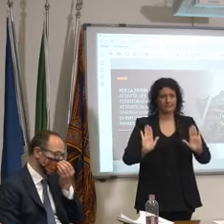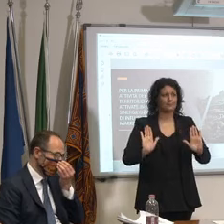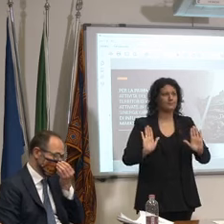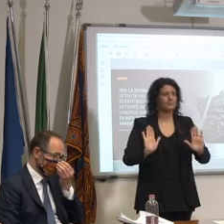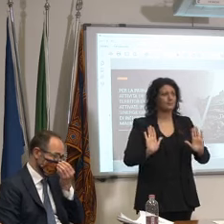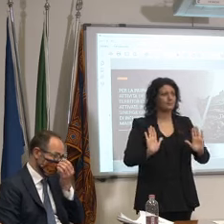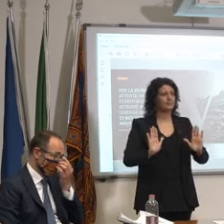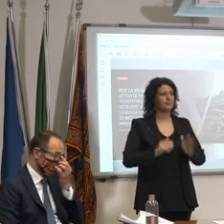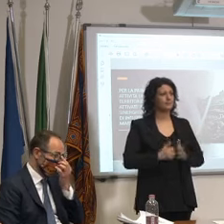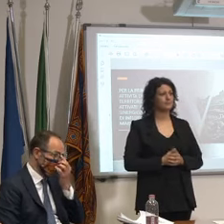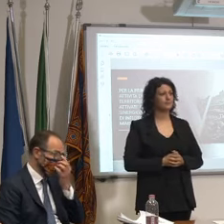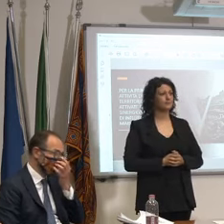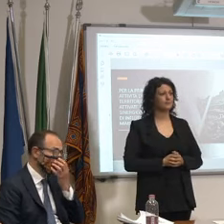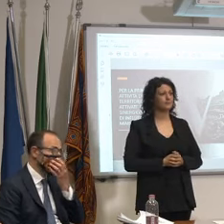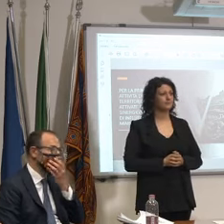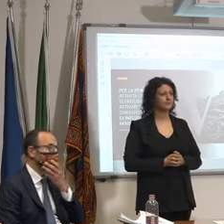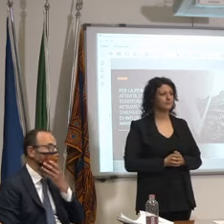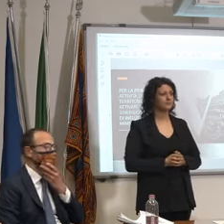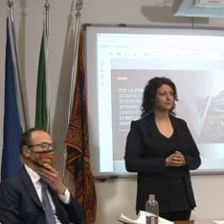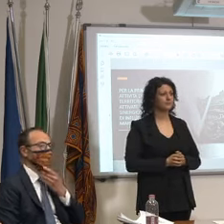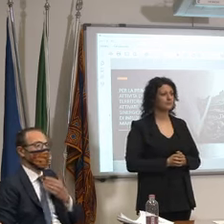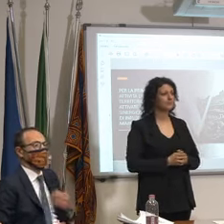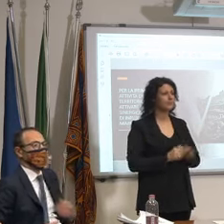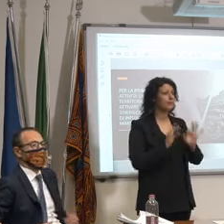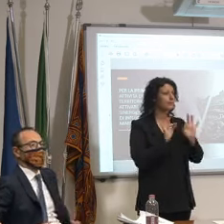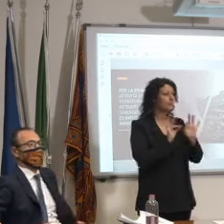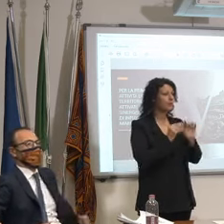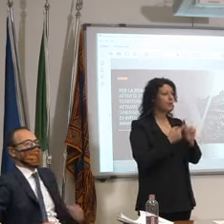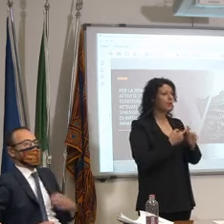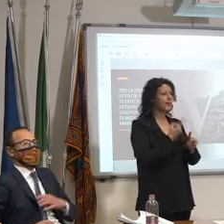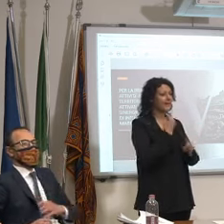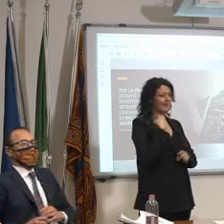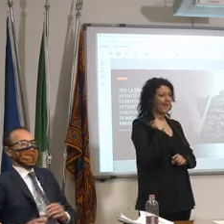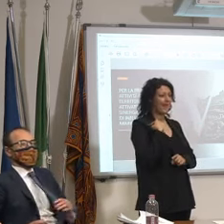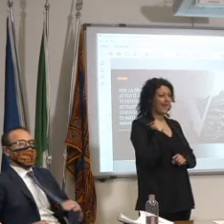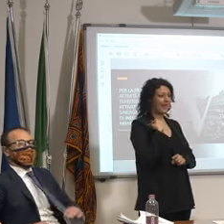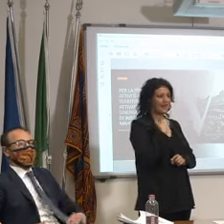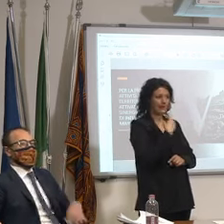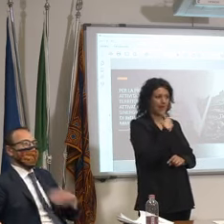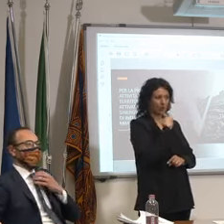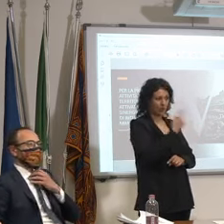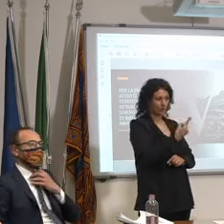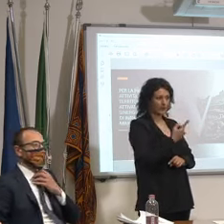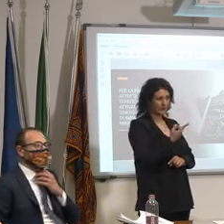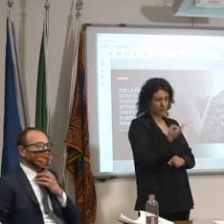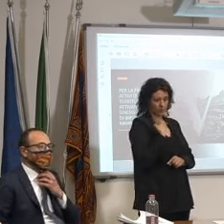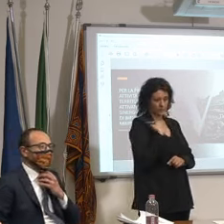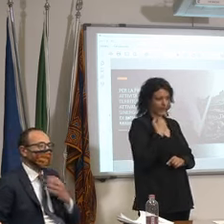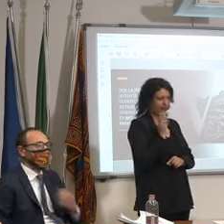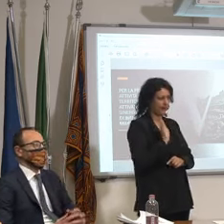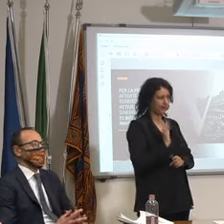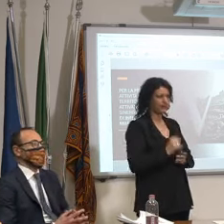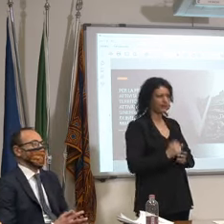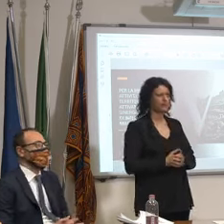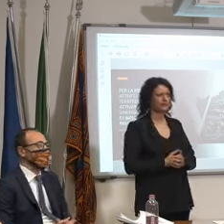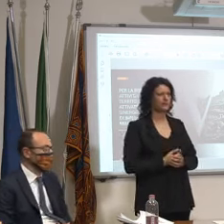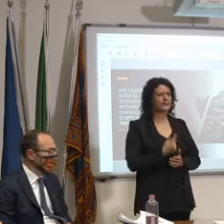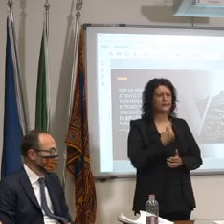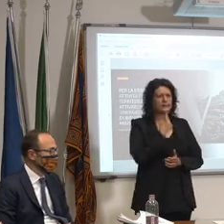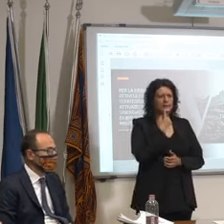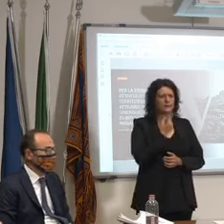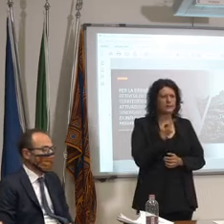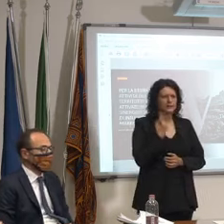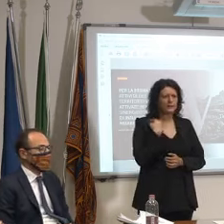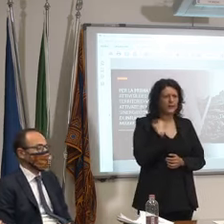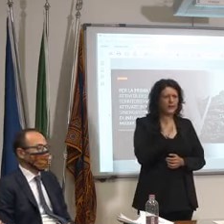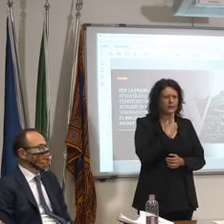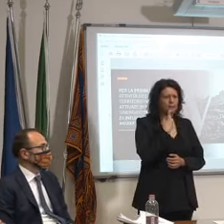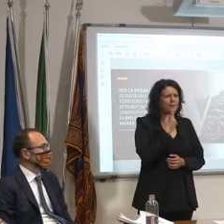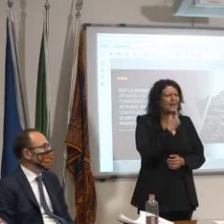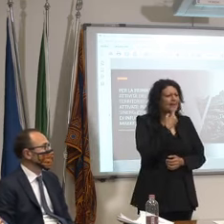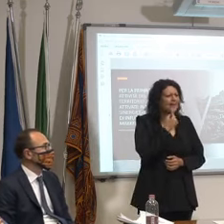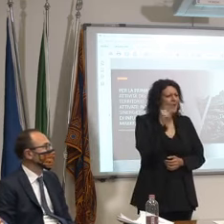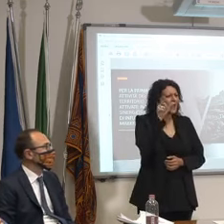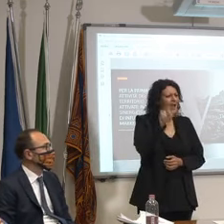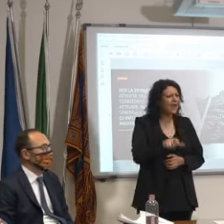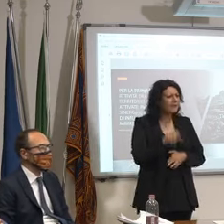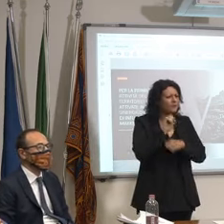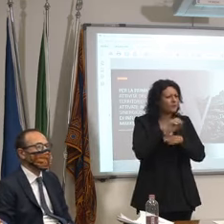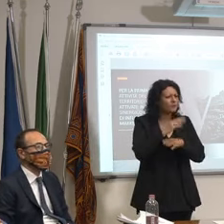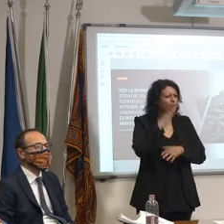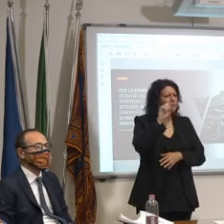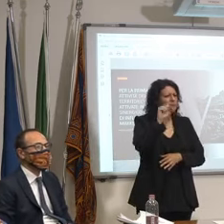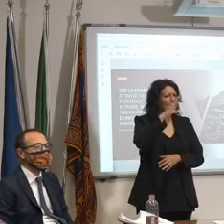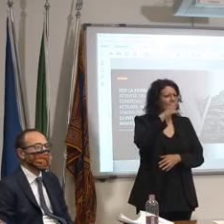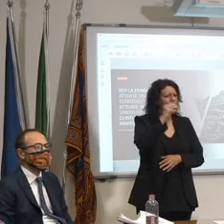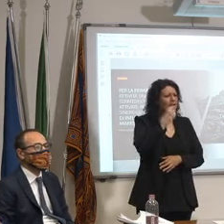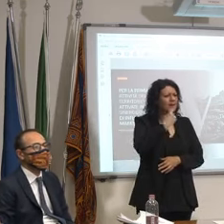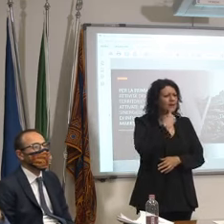che era stato detto ieri in conferenza ma ieri da chi? da questo professor ma chi è questo professor Baccio?